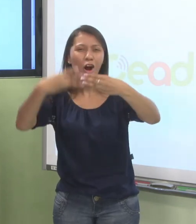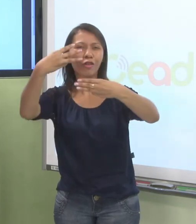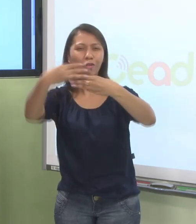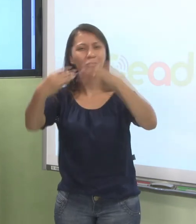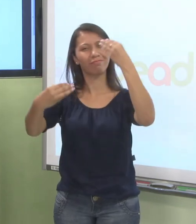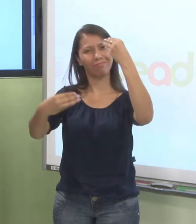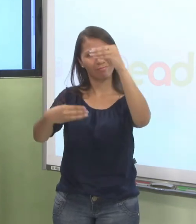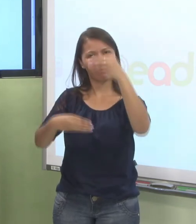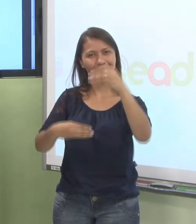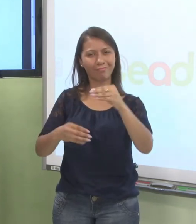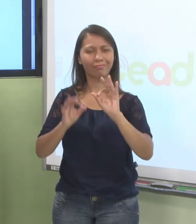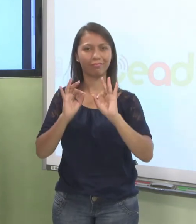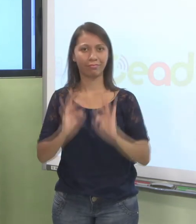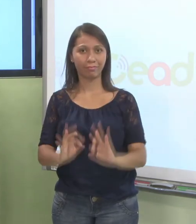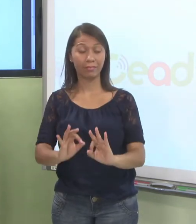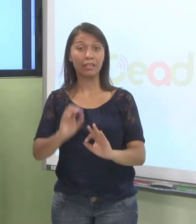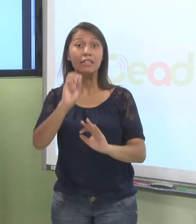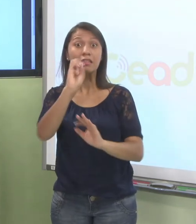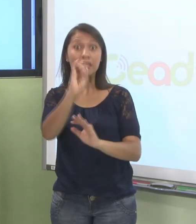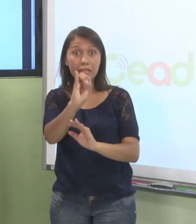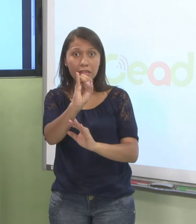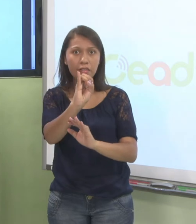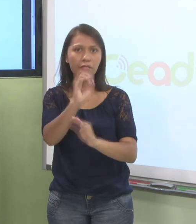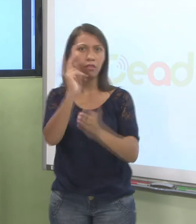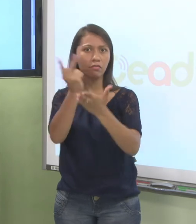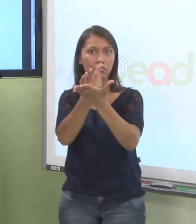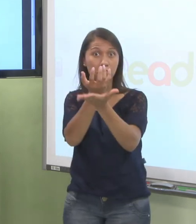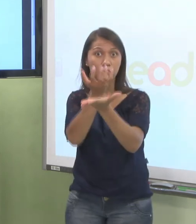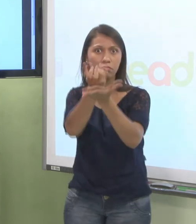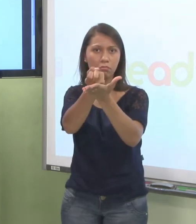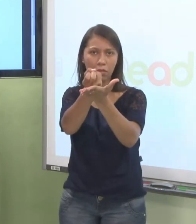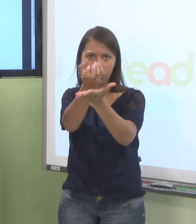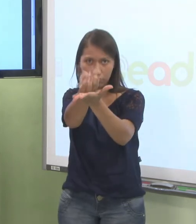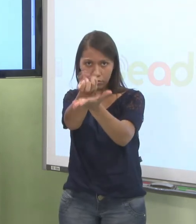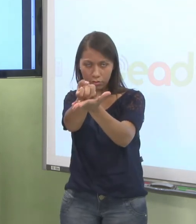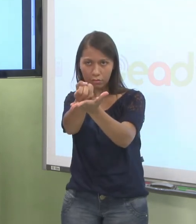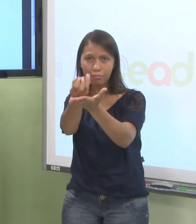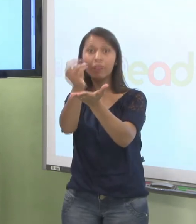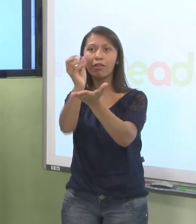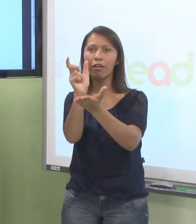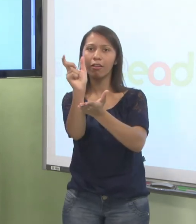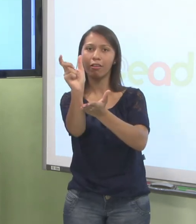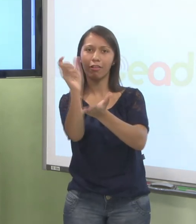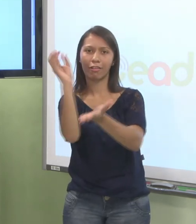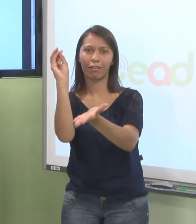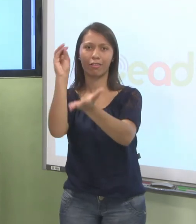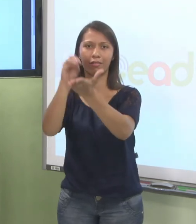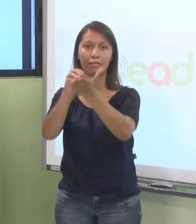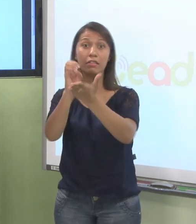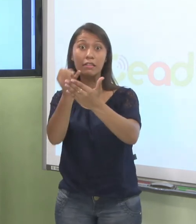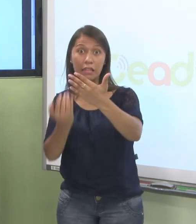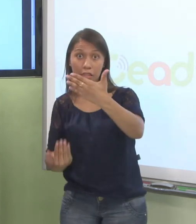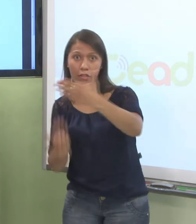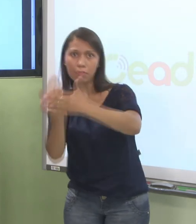arquivo. Se eu quiser baixar ele, eu clico aqui em Download. Se eu quiser imprimir, clico aqui em Imprimir.